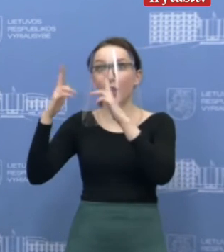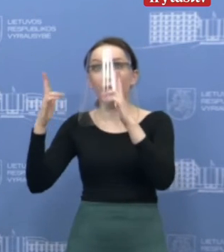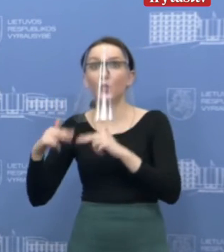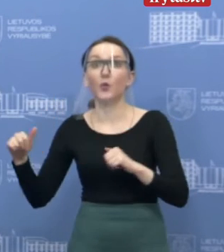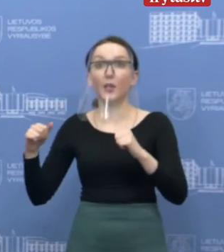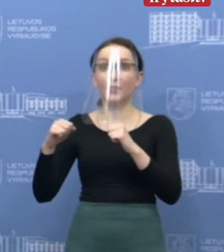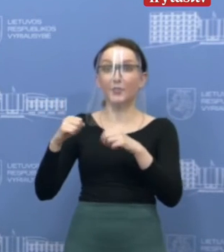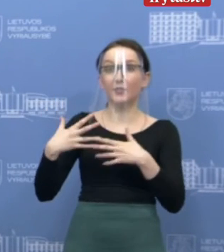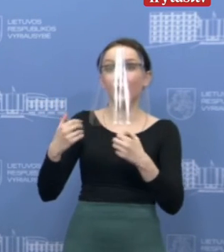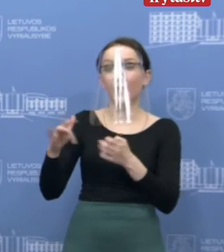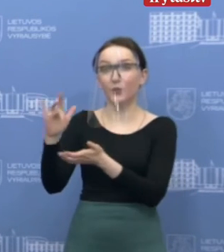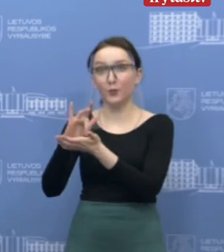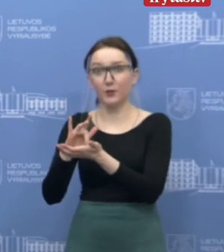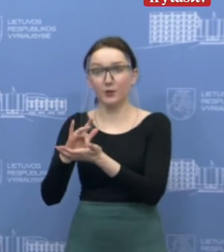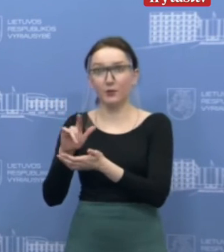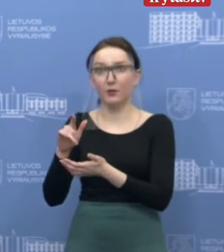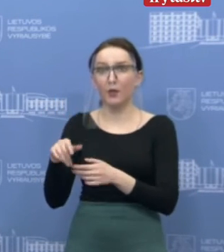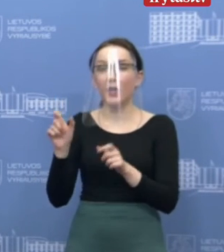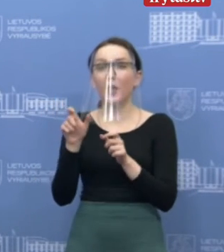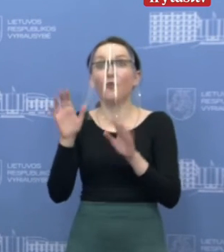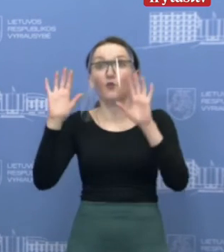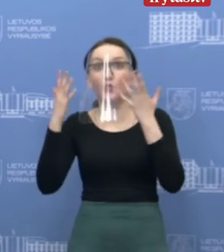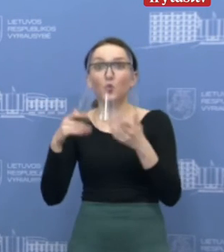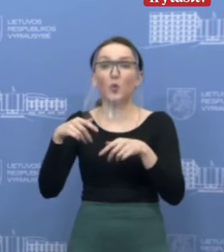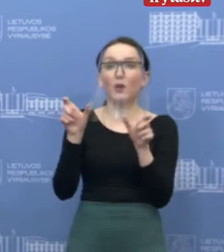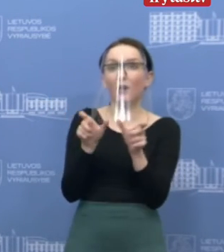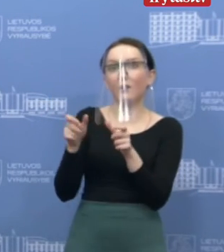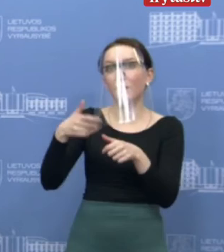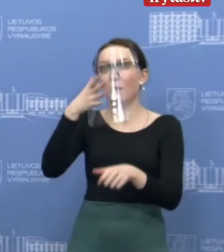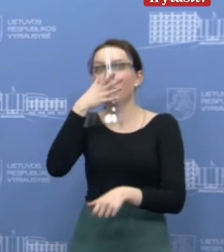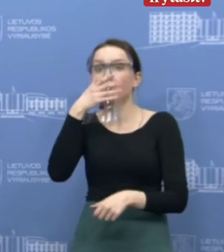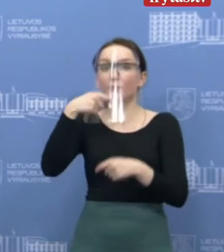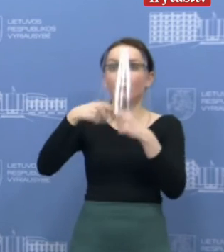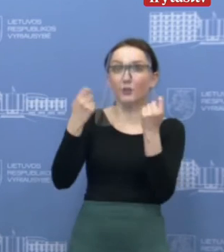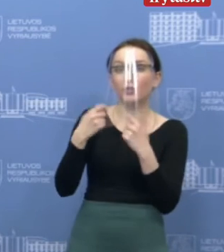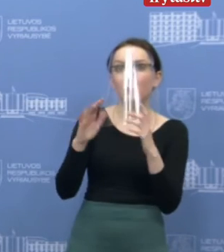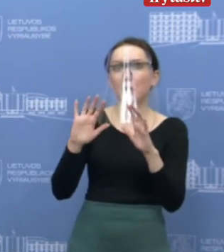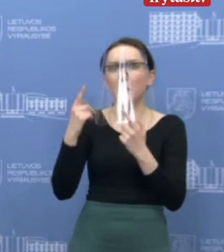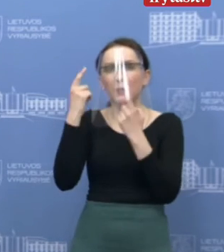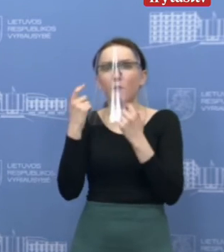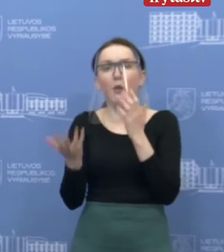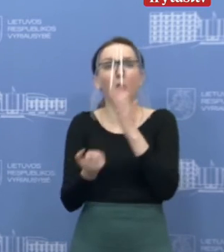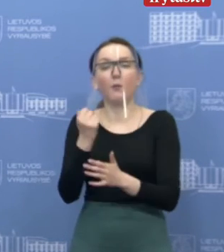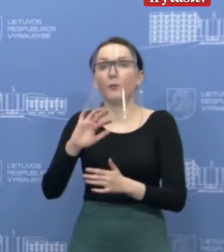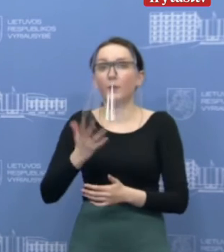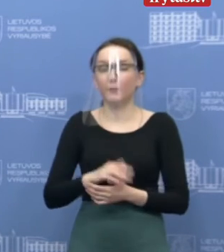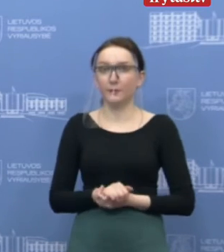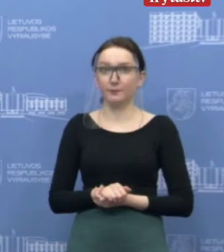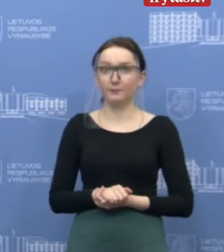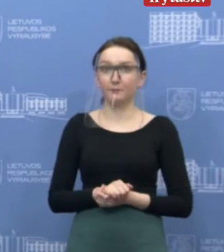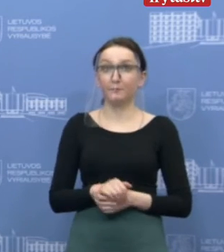veikatos centrą, bet tarkim, karantino pažeidimus fiksuoja ir savo valdybę. Tai kaip jie tos duomenys gaus? Ačiū.